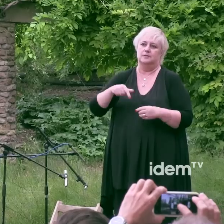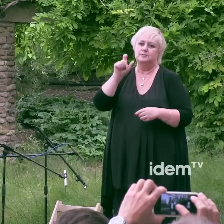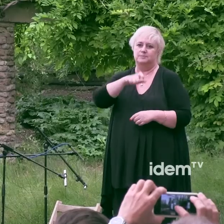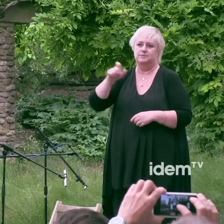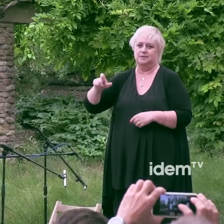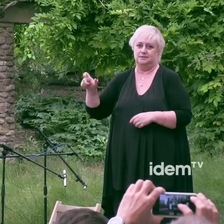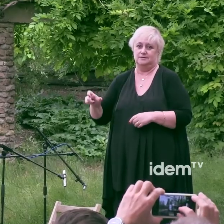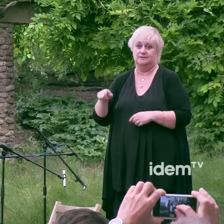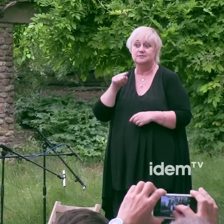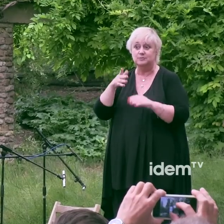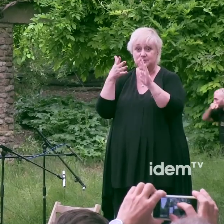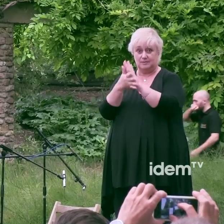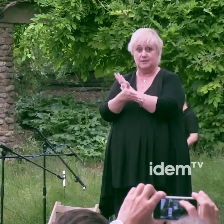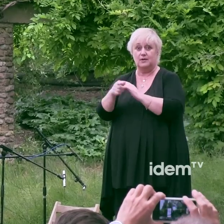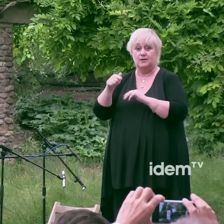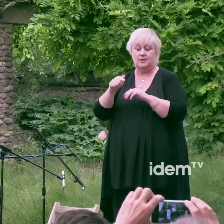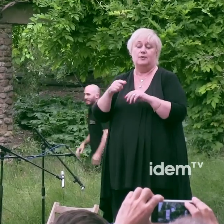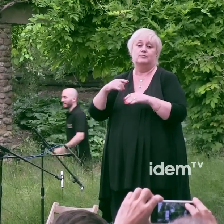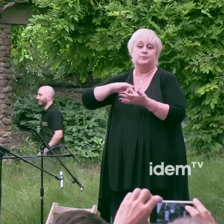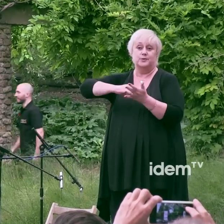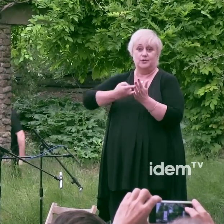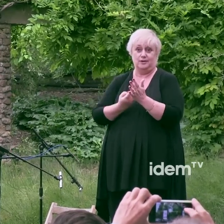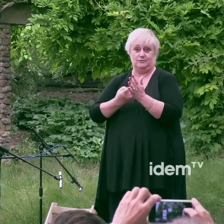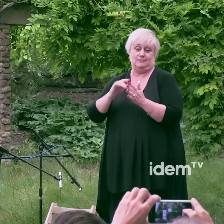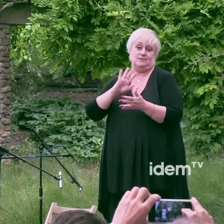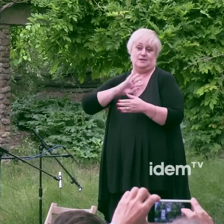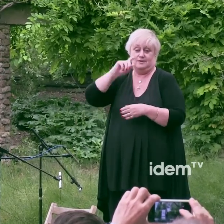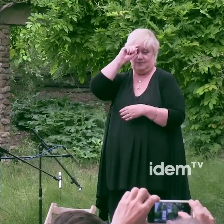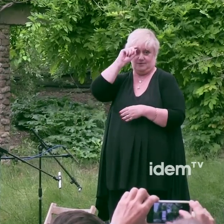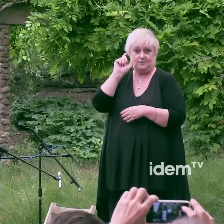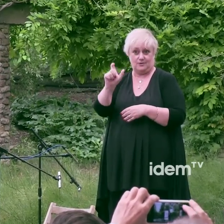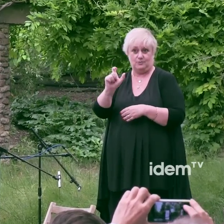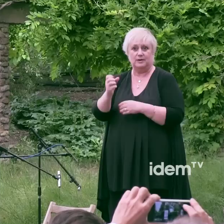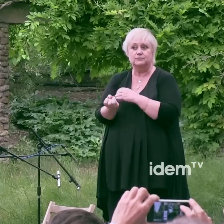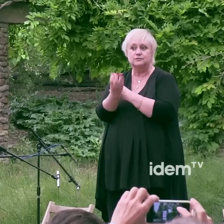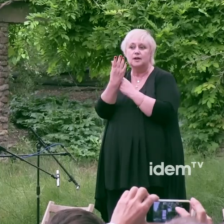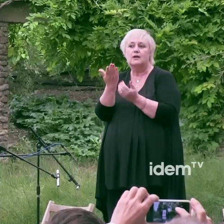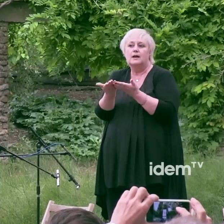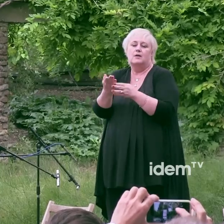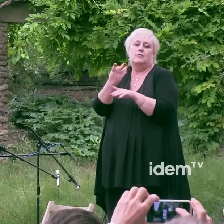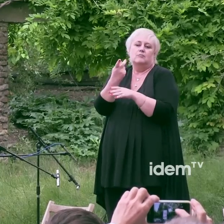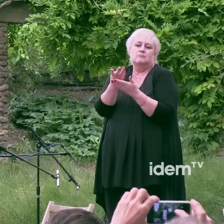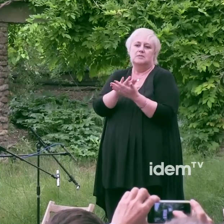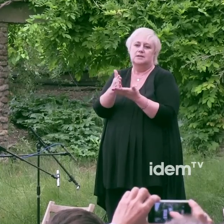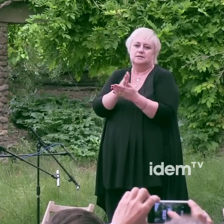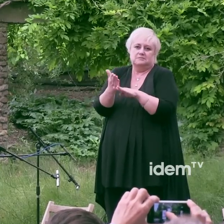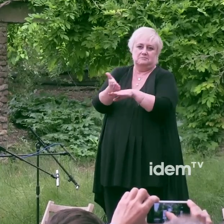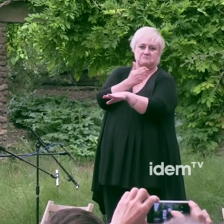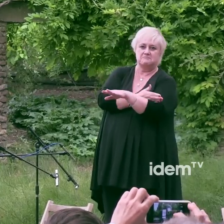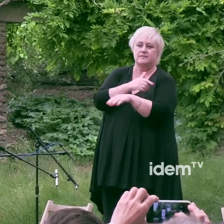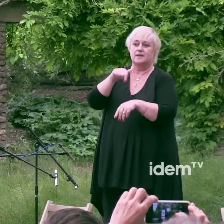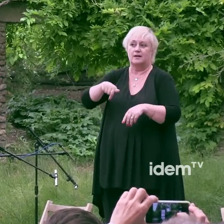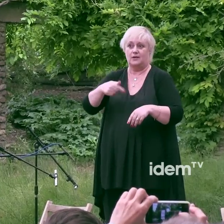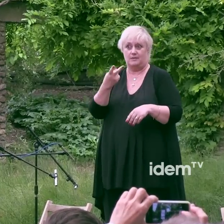Per aquest motiu, el projecte dels noms que havia estat fundat a Catalunya uns mesos abans i que commemora també enguany el seu 20è aniversari,